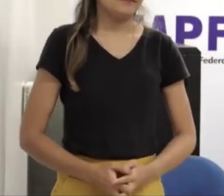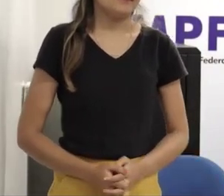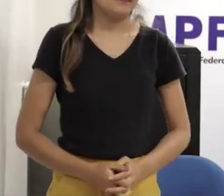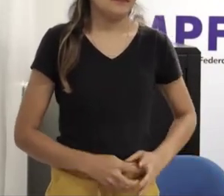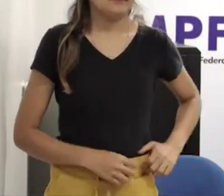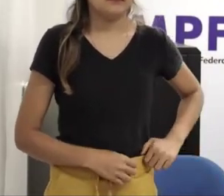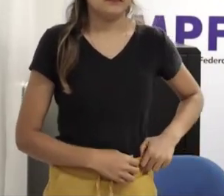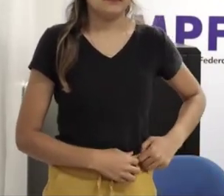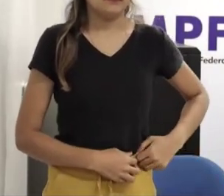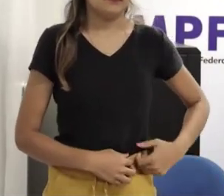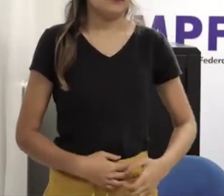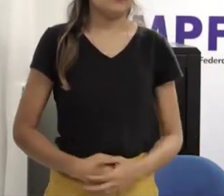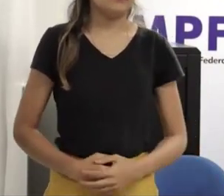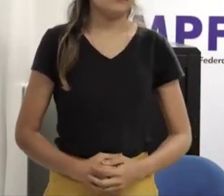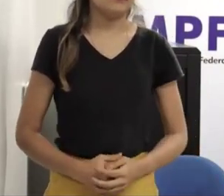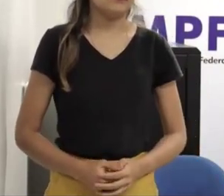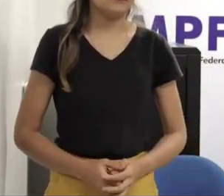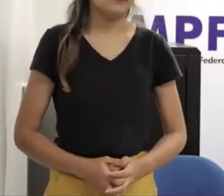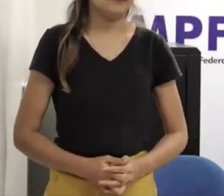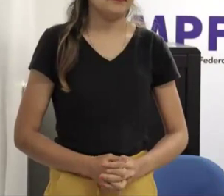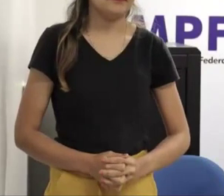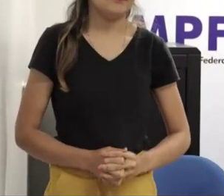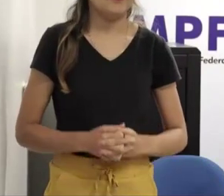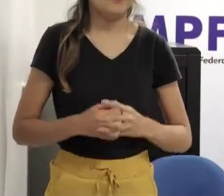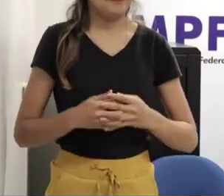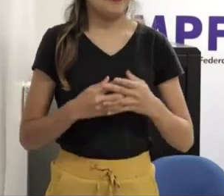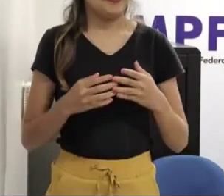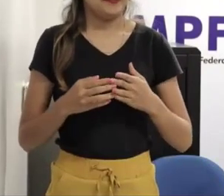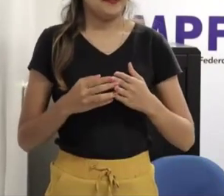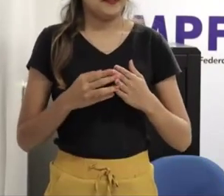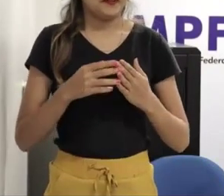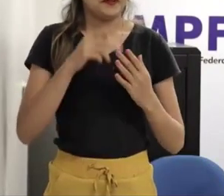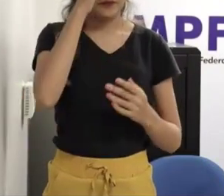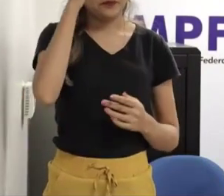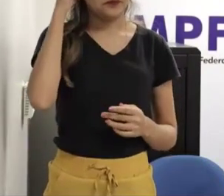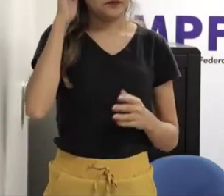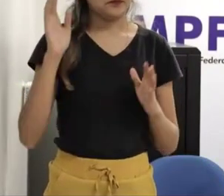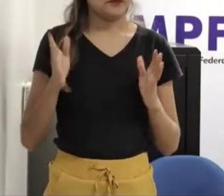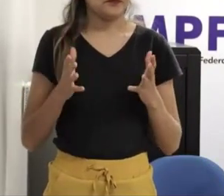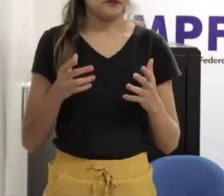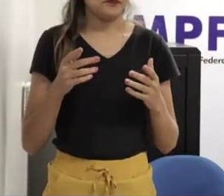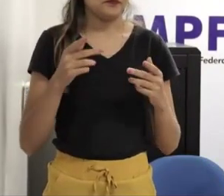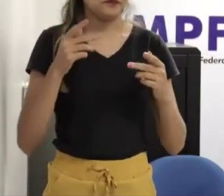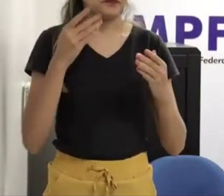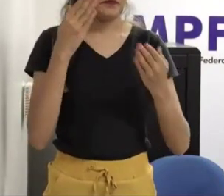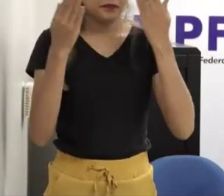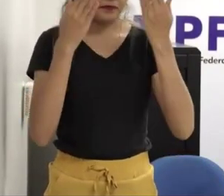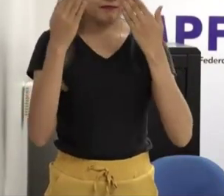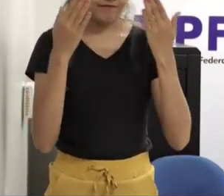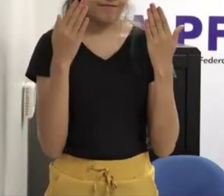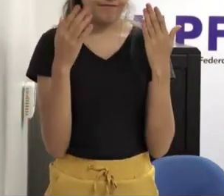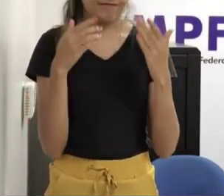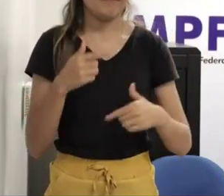o meu nome é Amanda sou psicóloga clínica e escolar também nesse momento estou representando a